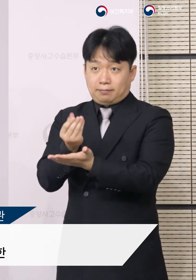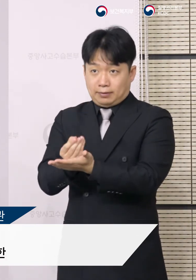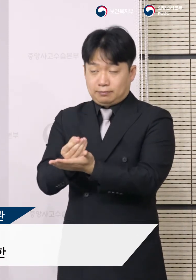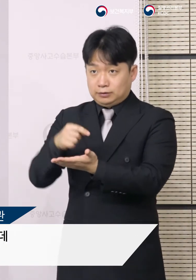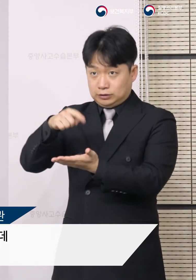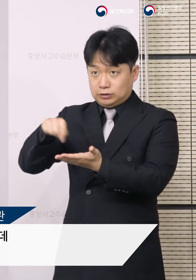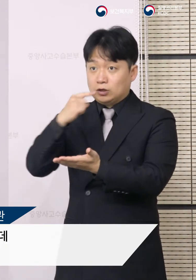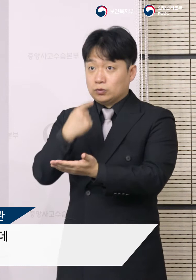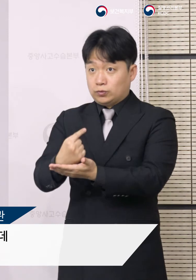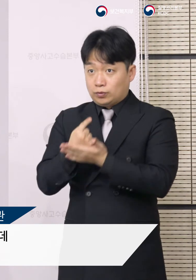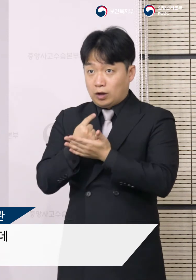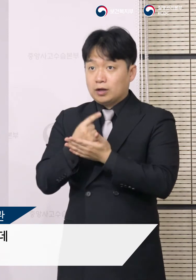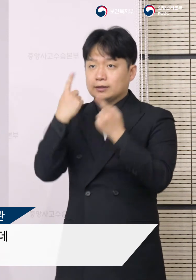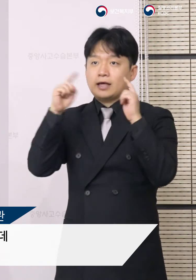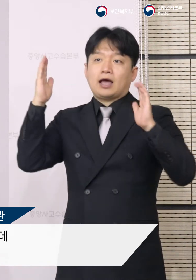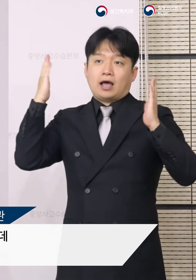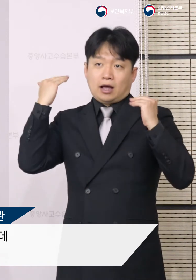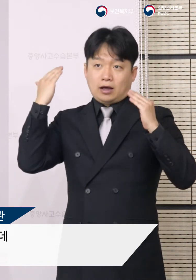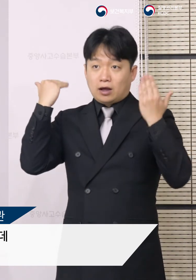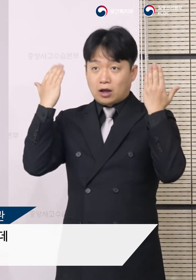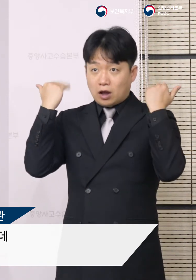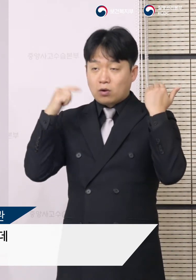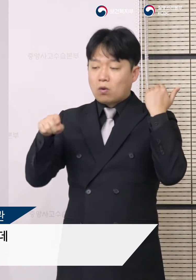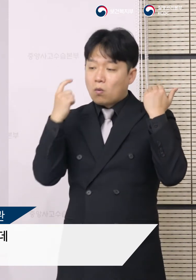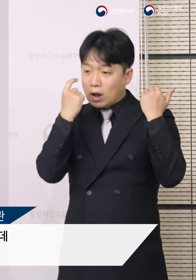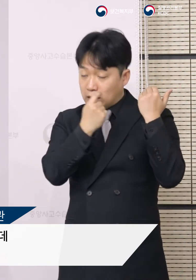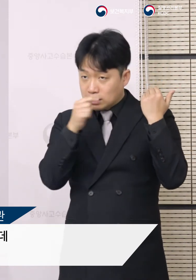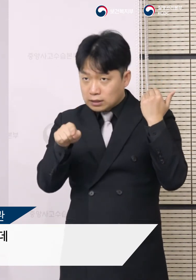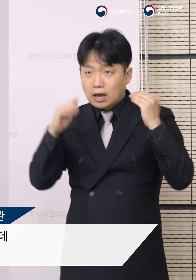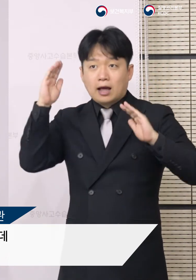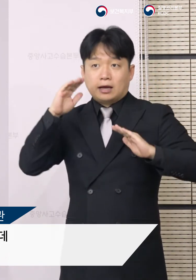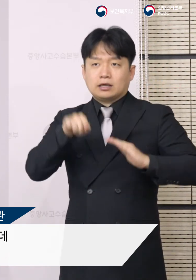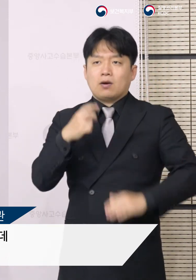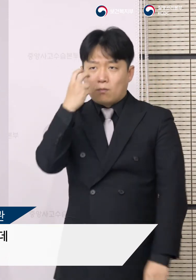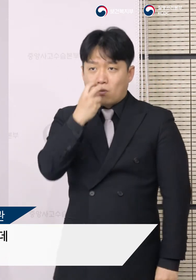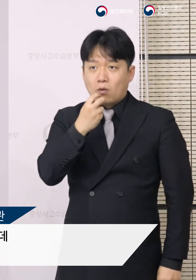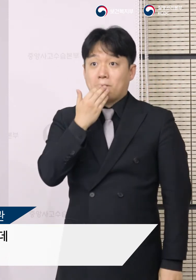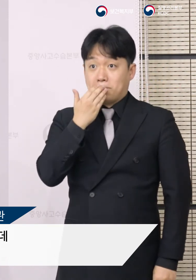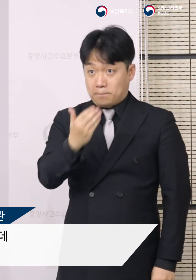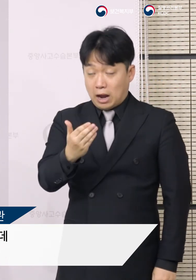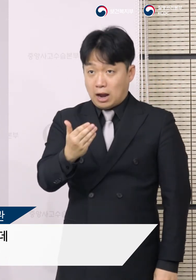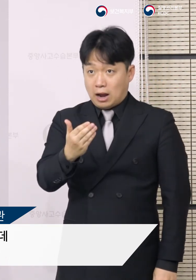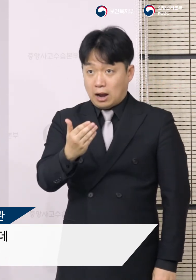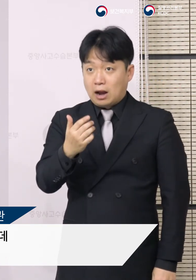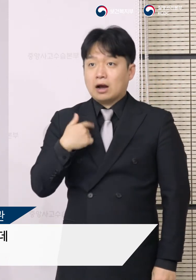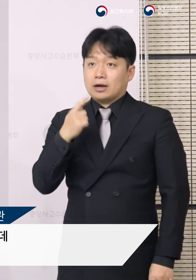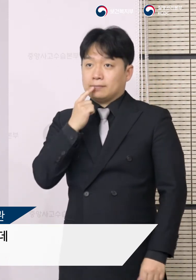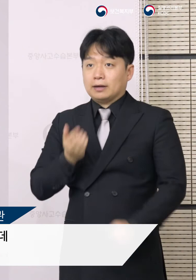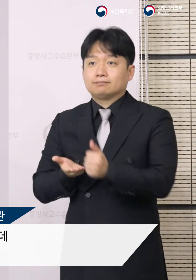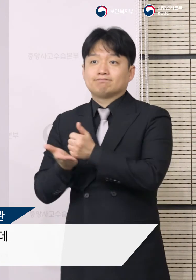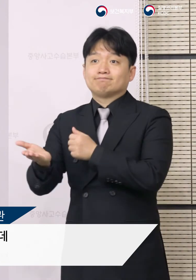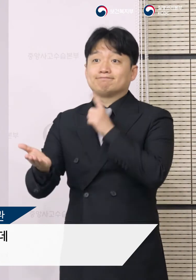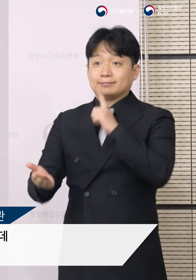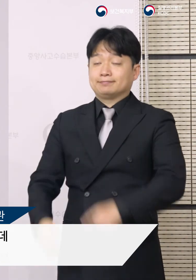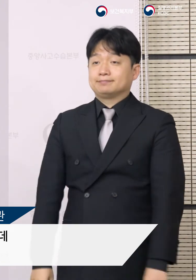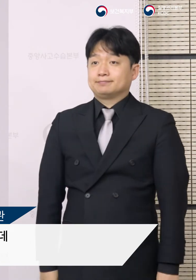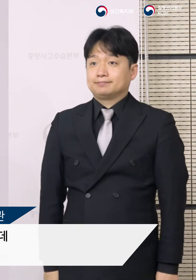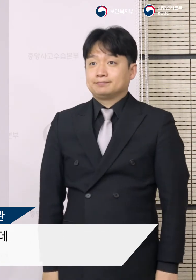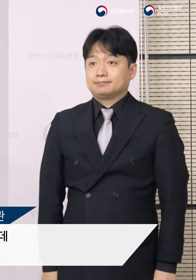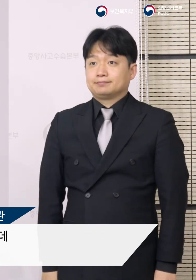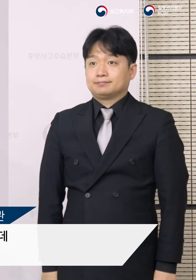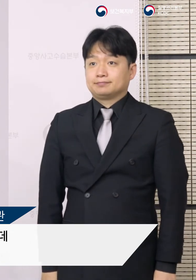입력한 정보를 대학에서 확인하고 학생들을 보호 관리하는 데 활용할 수 있도록 협조할